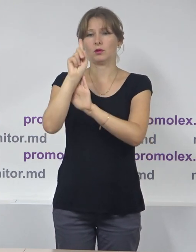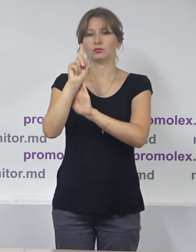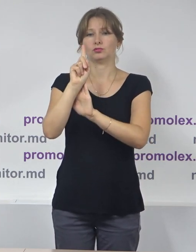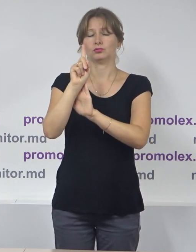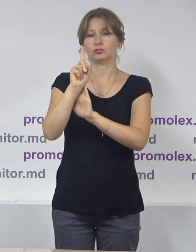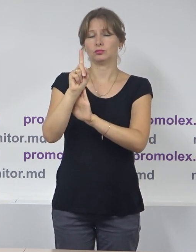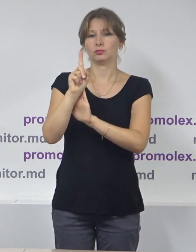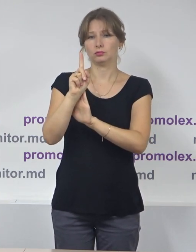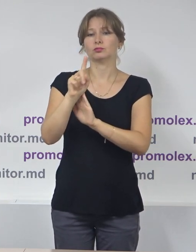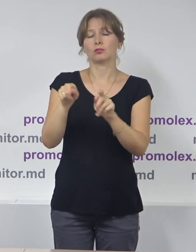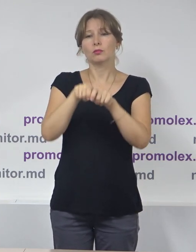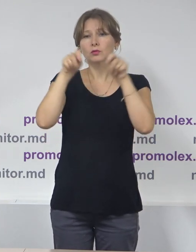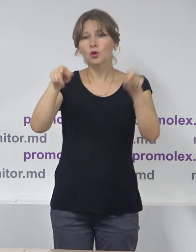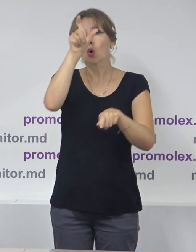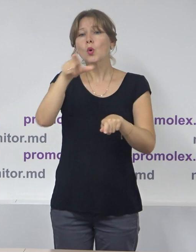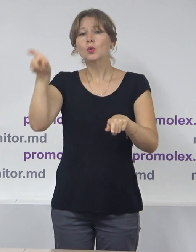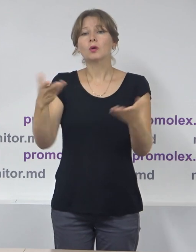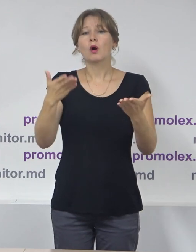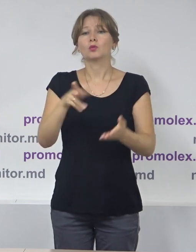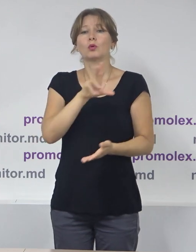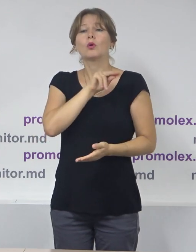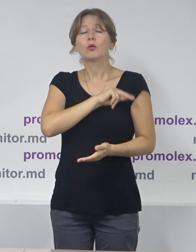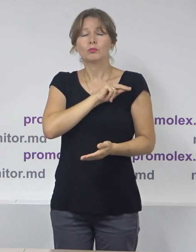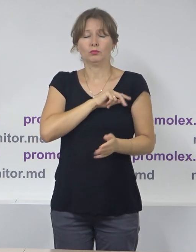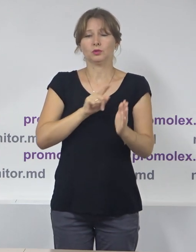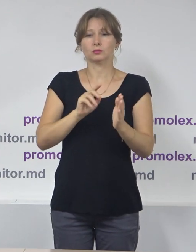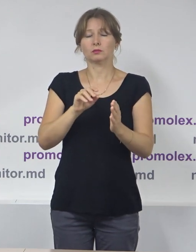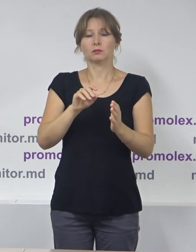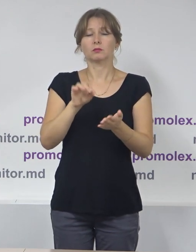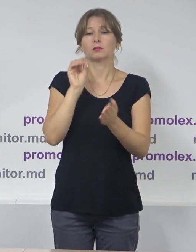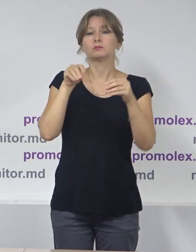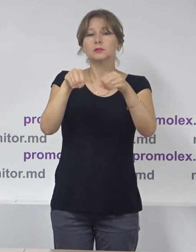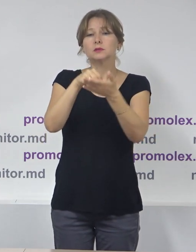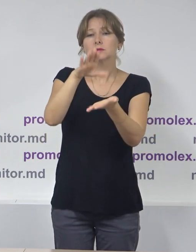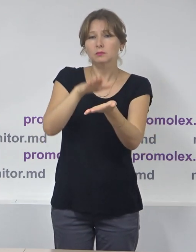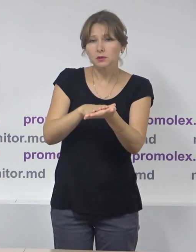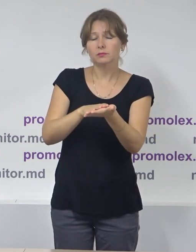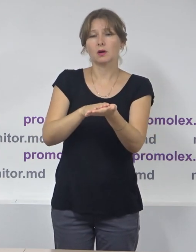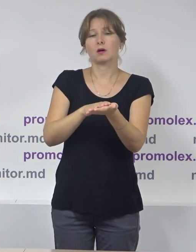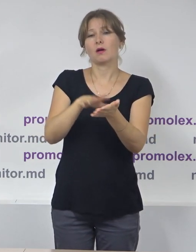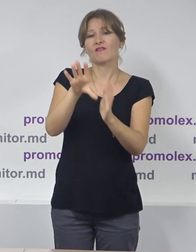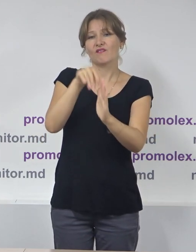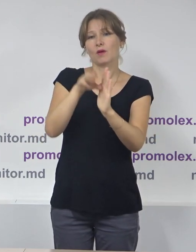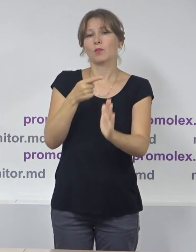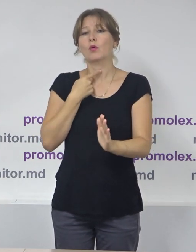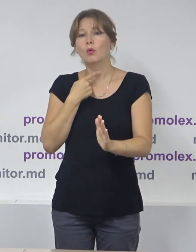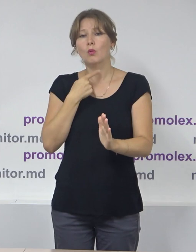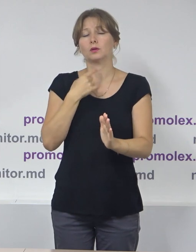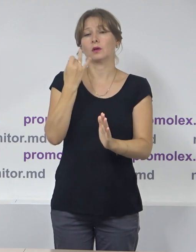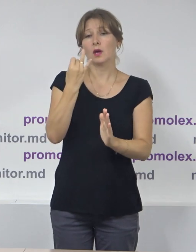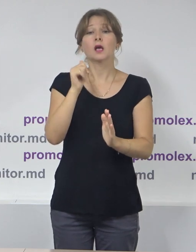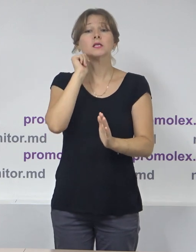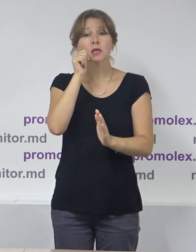disemnare a candidaților, care de fapt va începe mâine. Deci mâine începe perioada de disemnare a